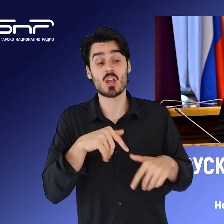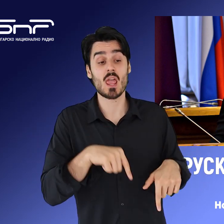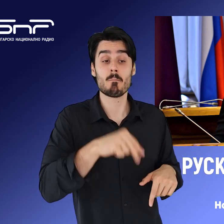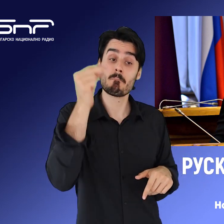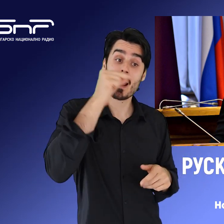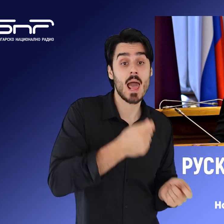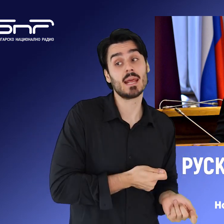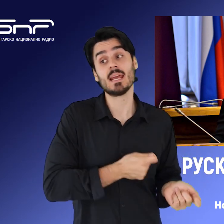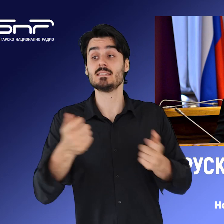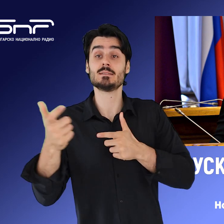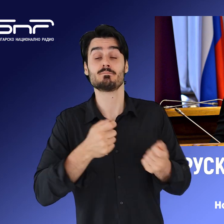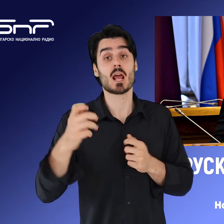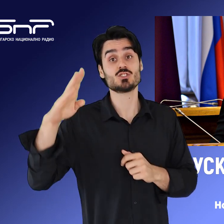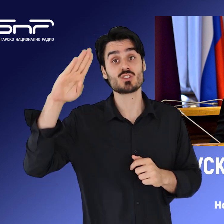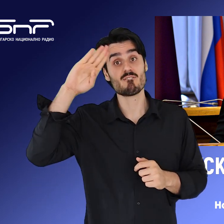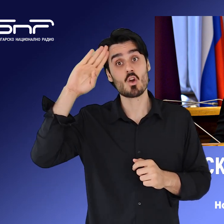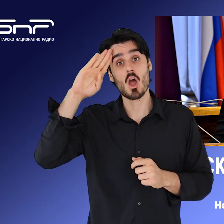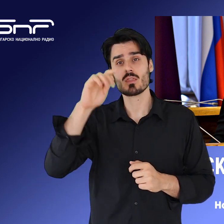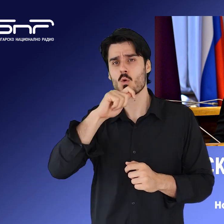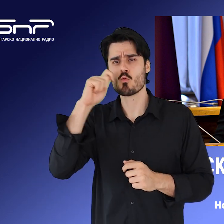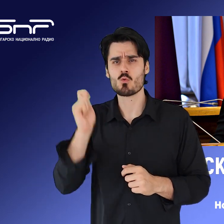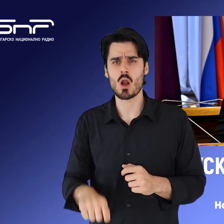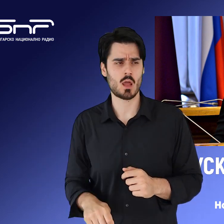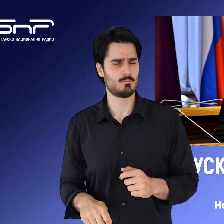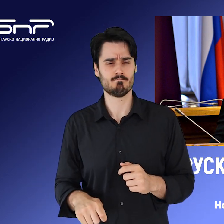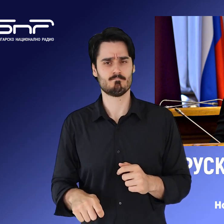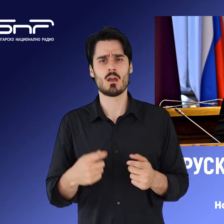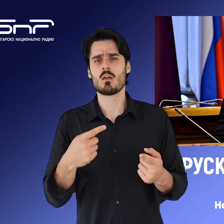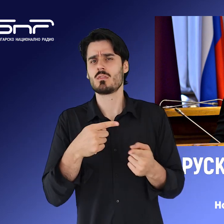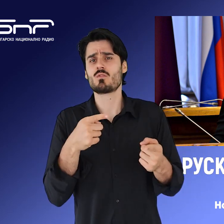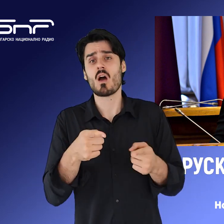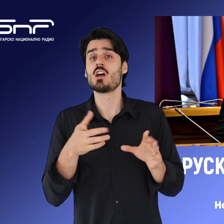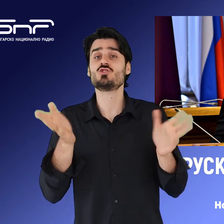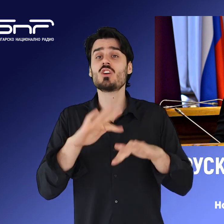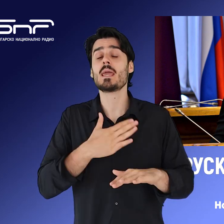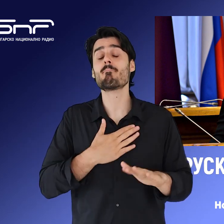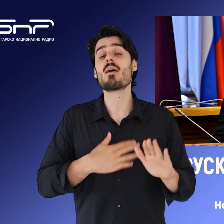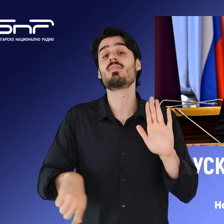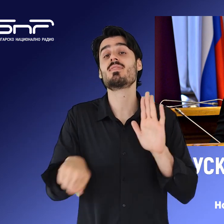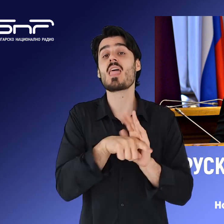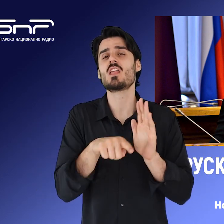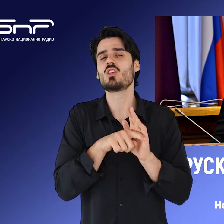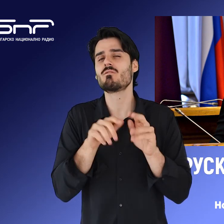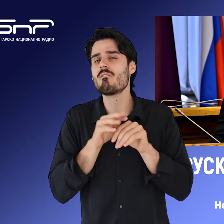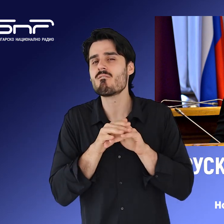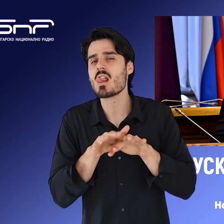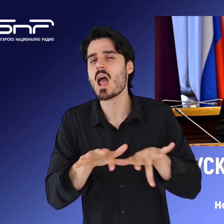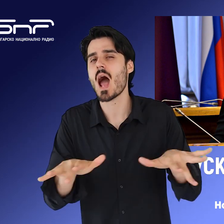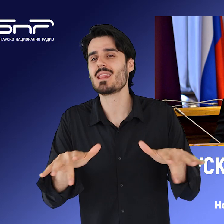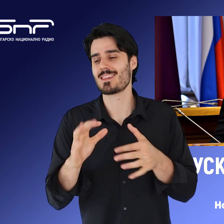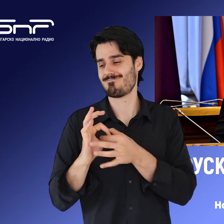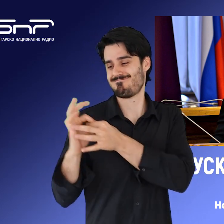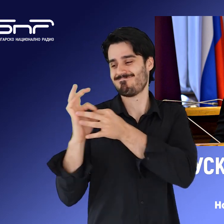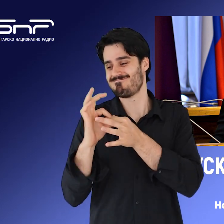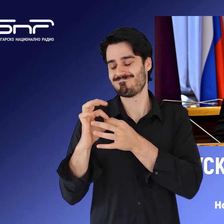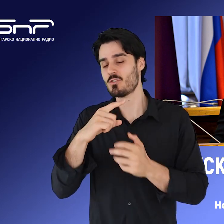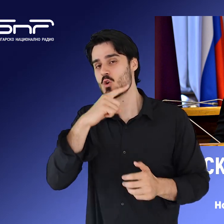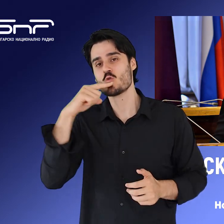изпращане на български военни в Украина, което, по думите на Митрофанова, би имало негативни последици за диалога между България и